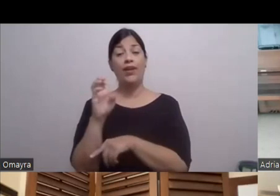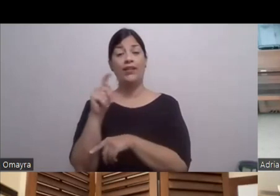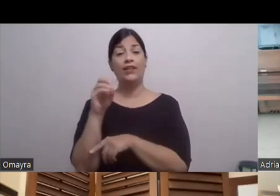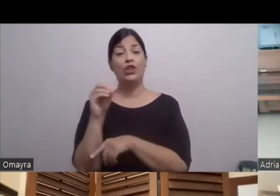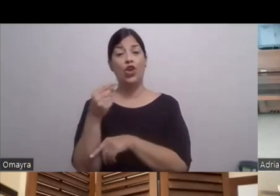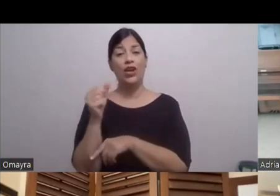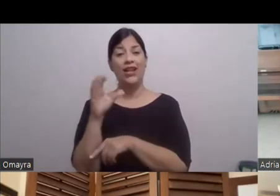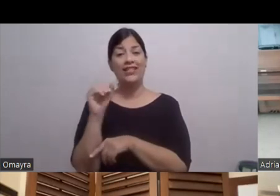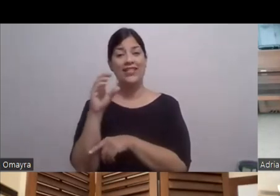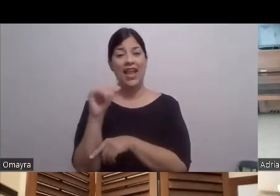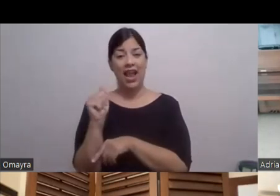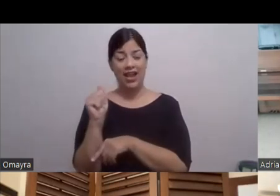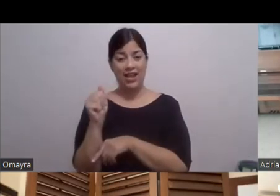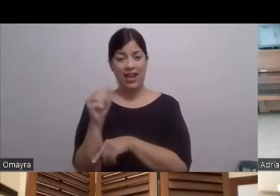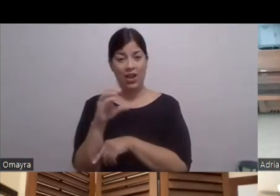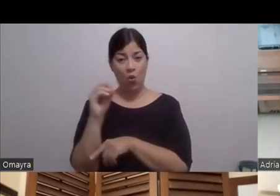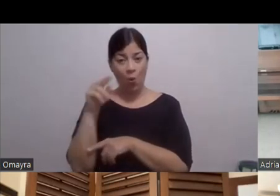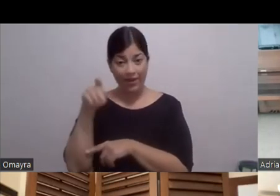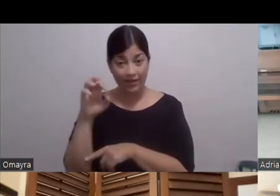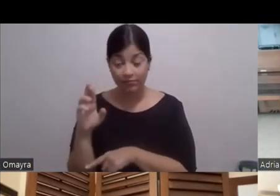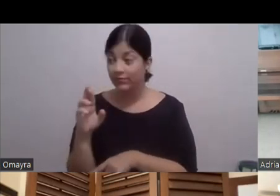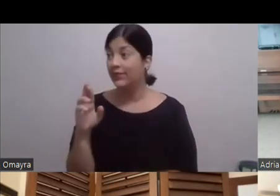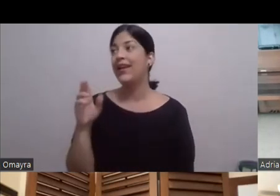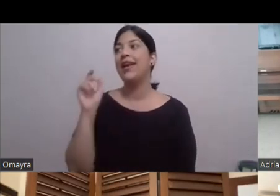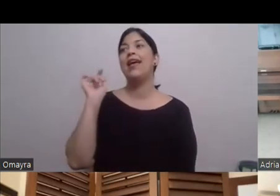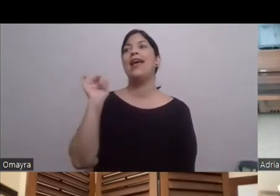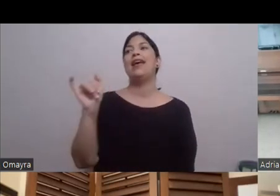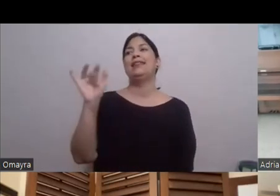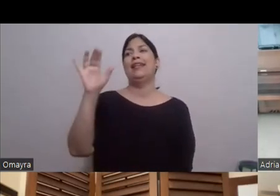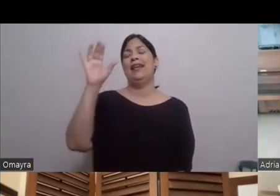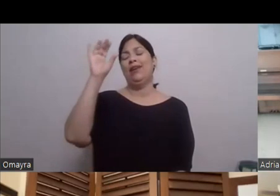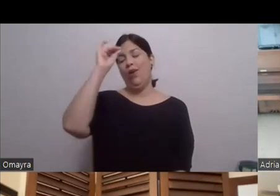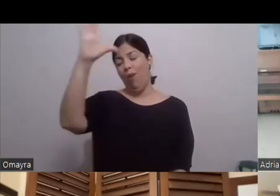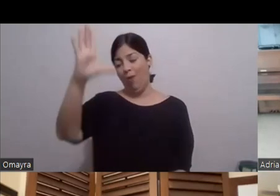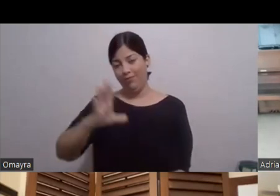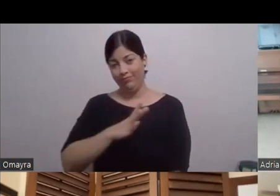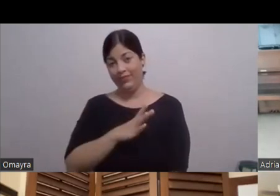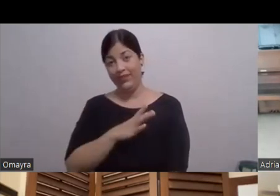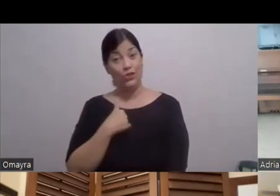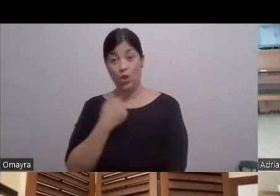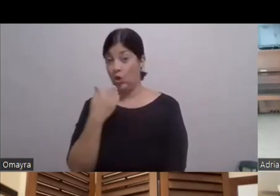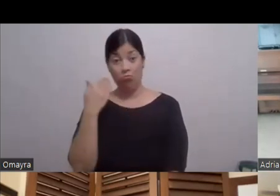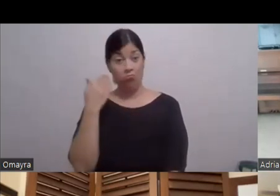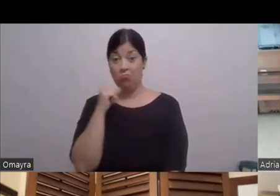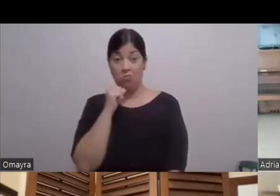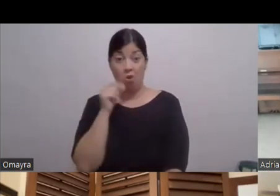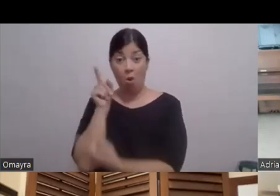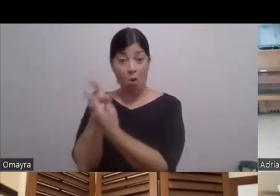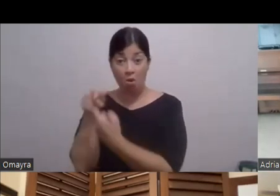Que ese Caballero No lo conocía Yo no lo conocía Y cuando voy a hacer La